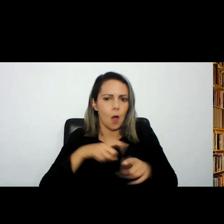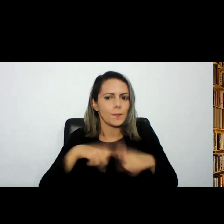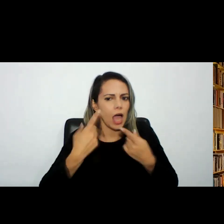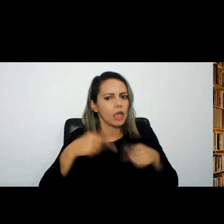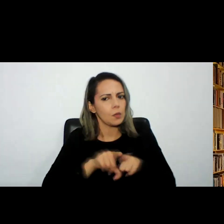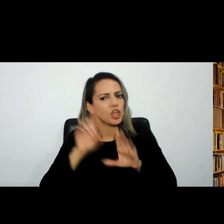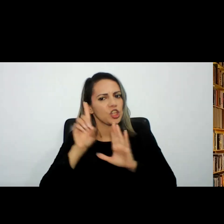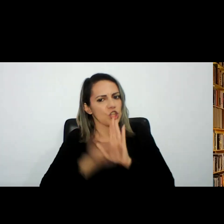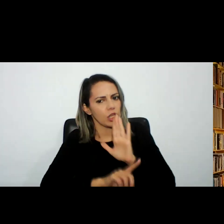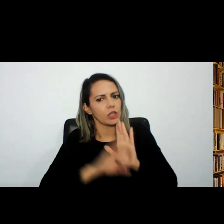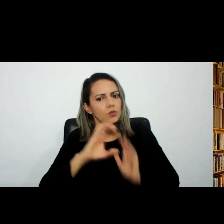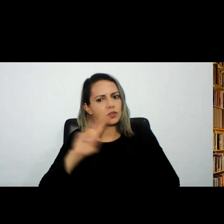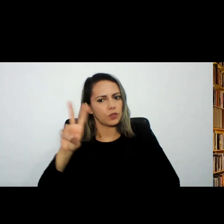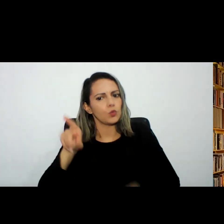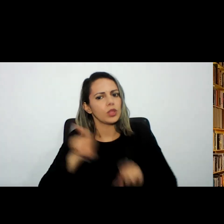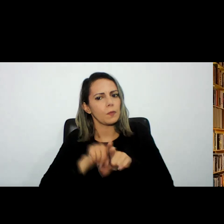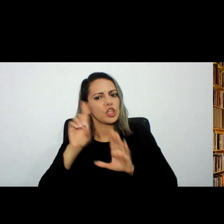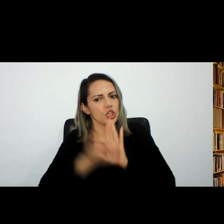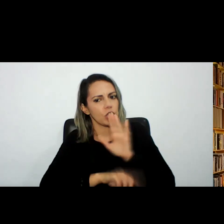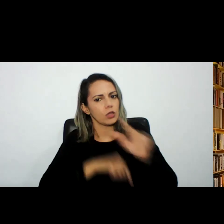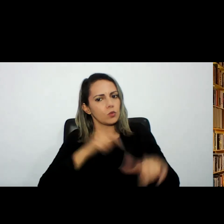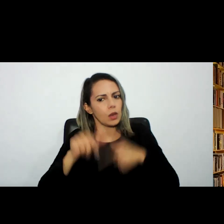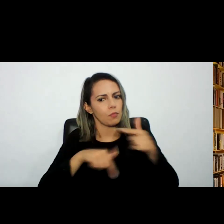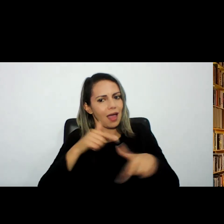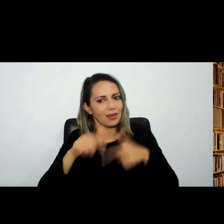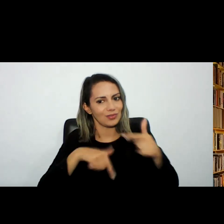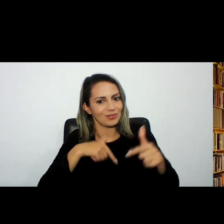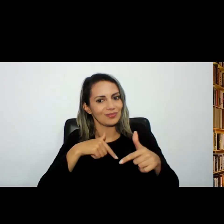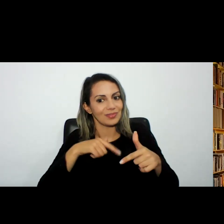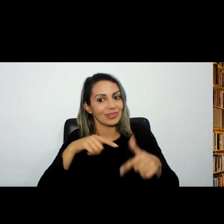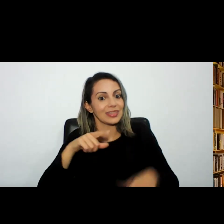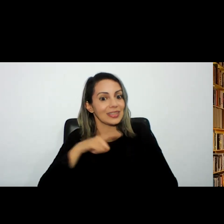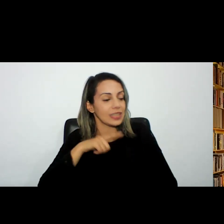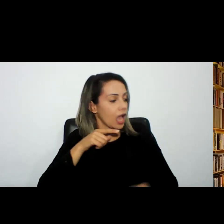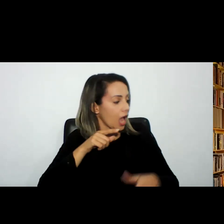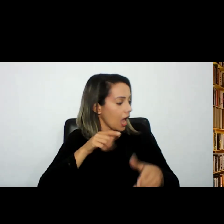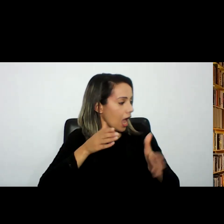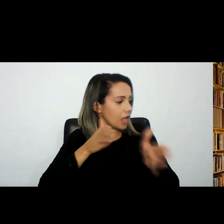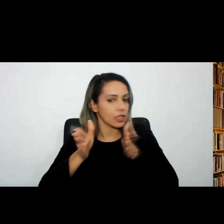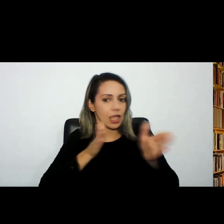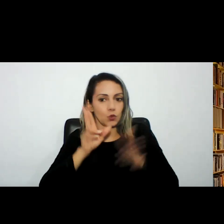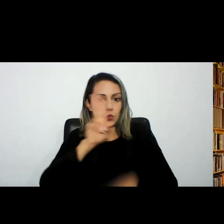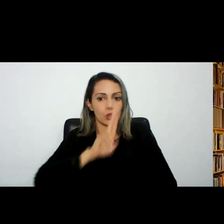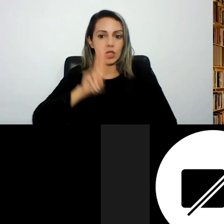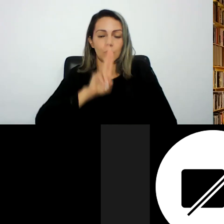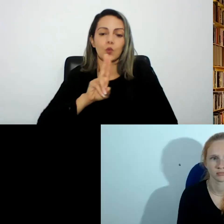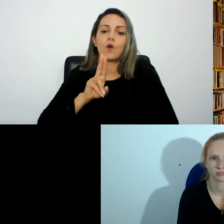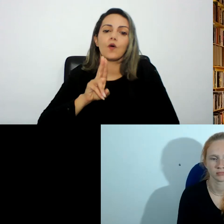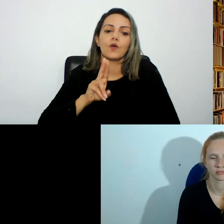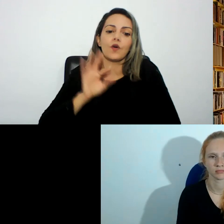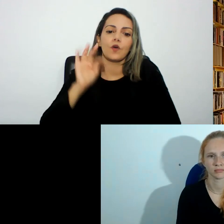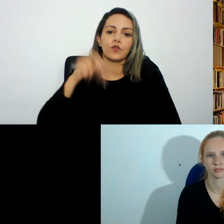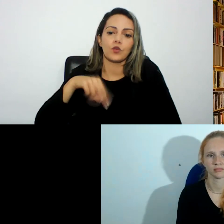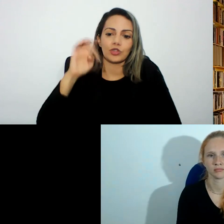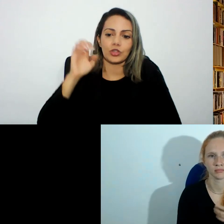trabalho afinal de contas se valer das fontes abertas para a produção e obtenção de prova